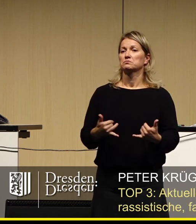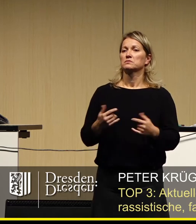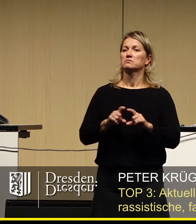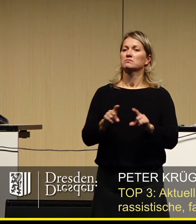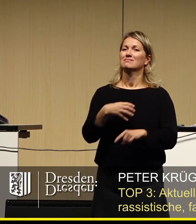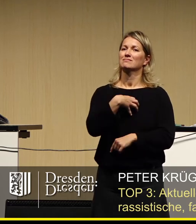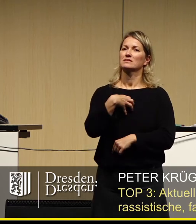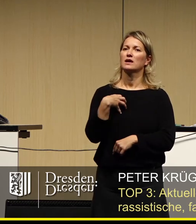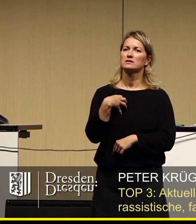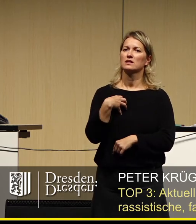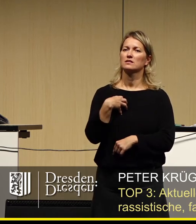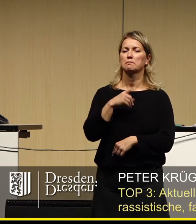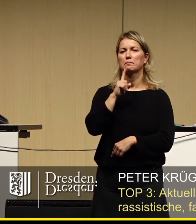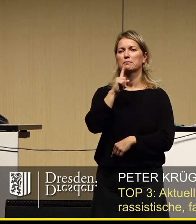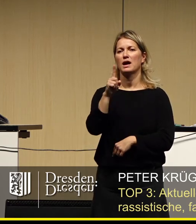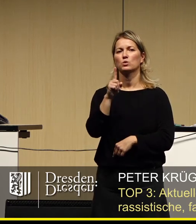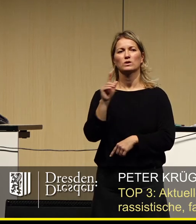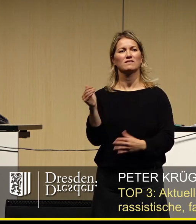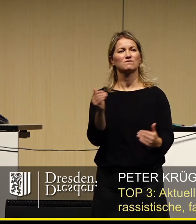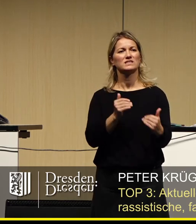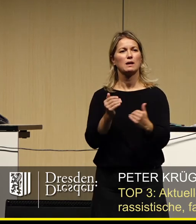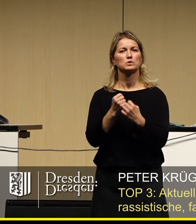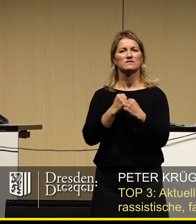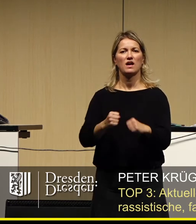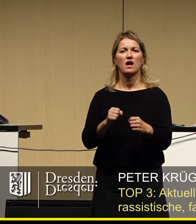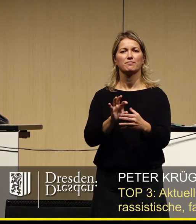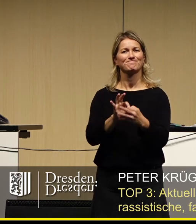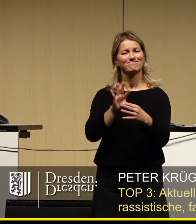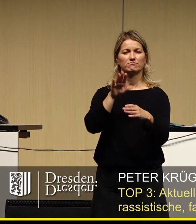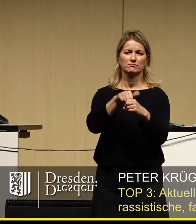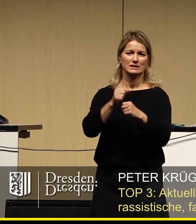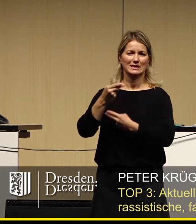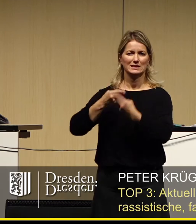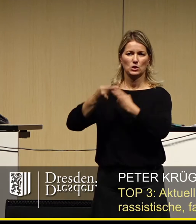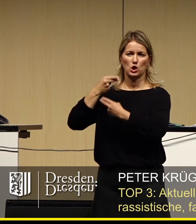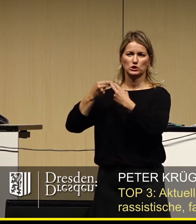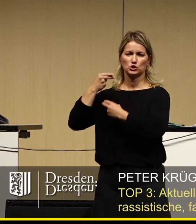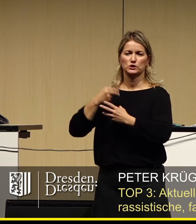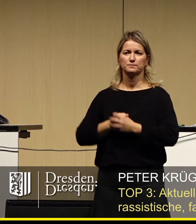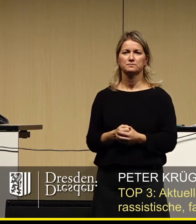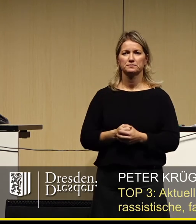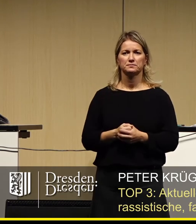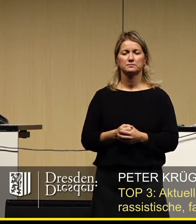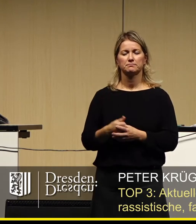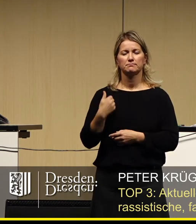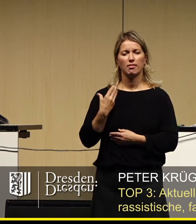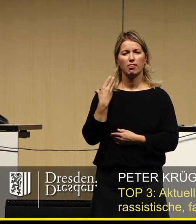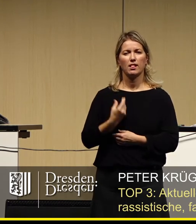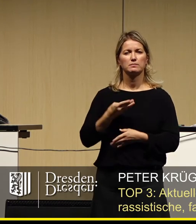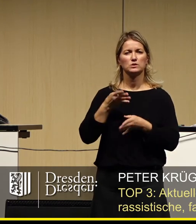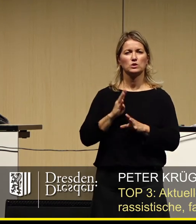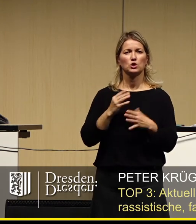Versammlungsfreiheit spricht, hat das auch immer eine historische Dimension. Die Dresdnerinnen und Dresdner sind im Herbst 1989